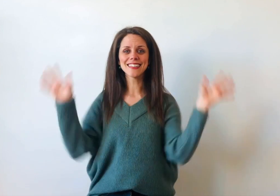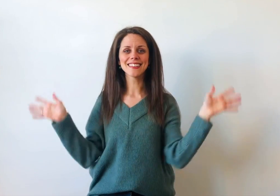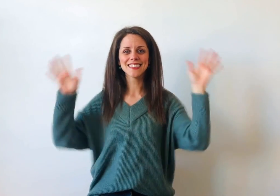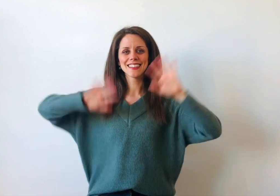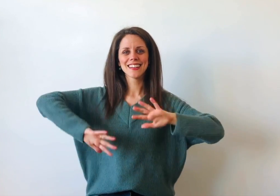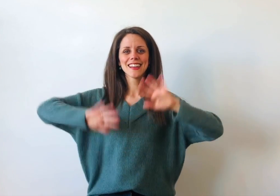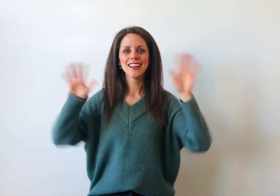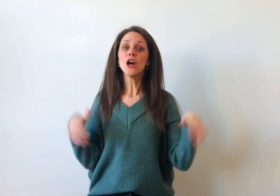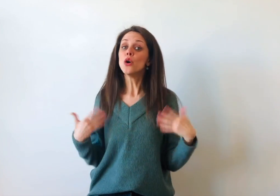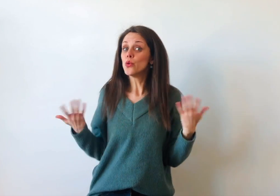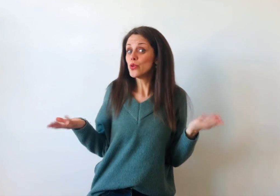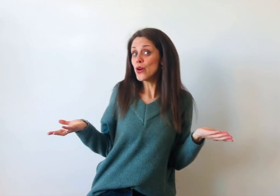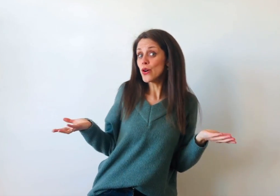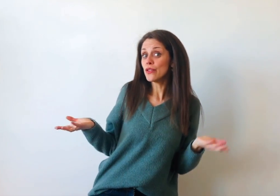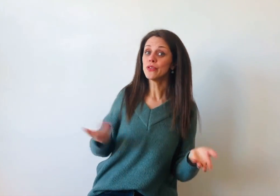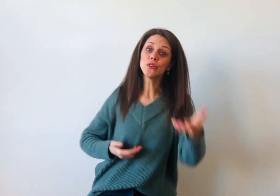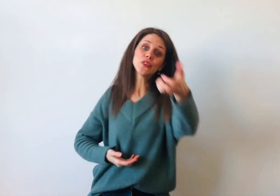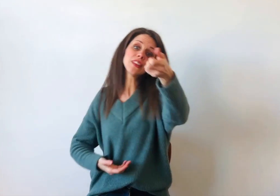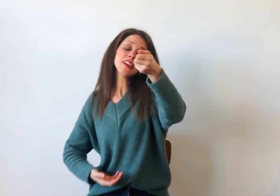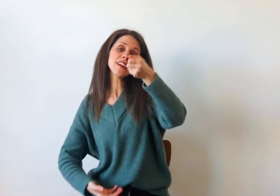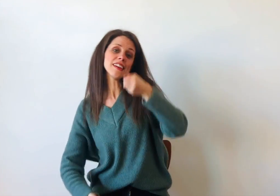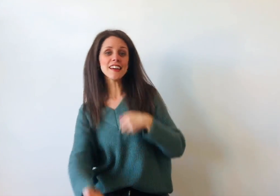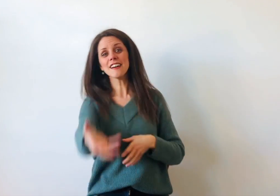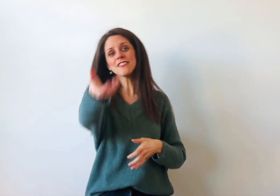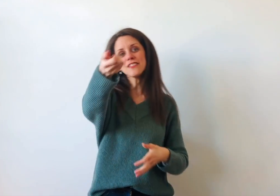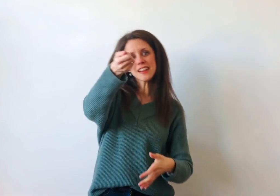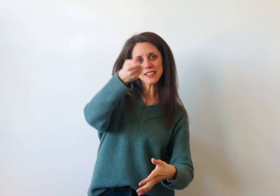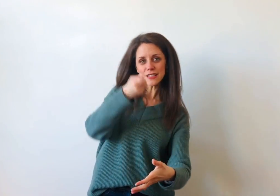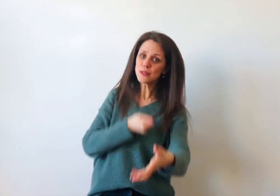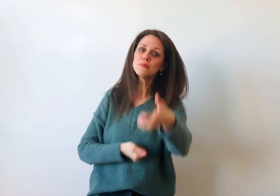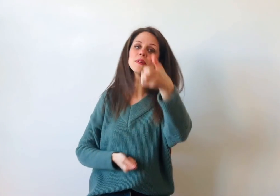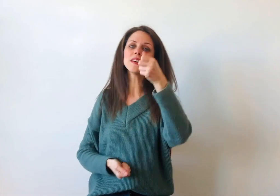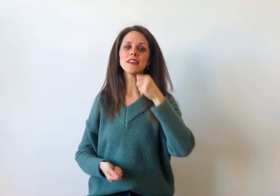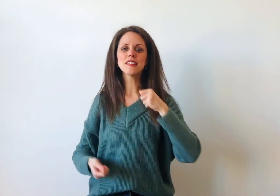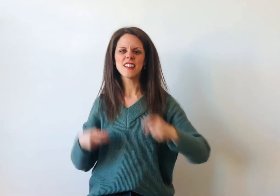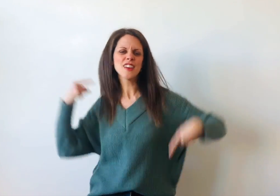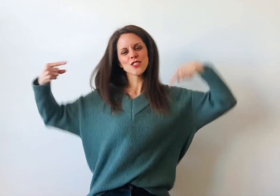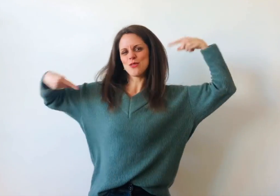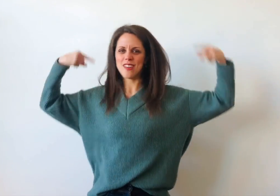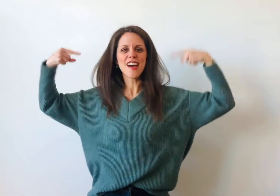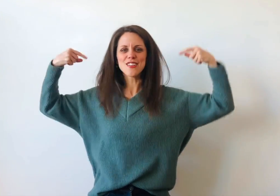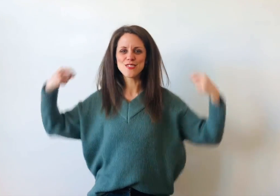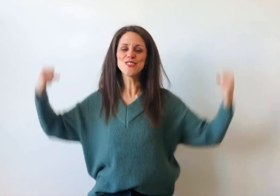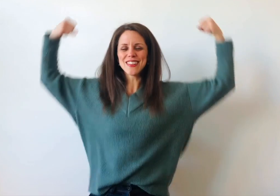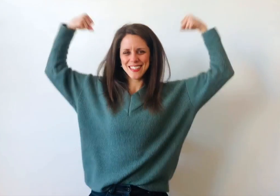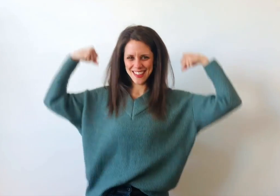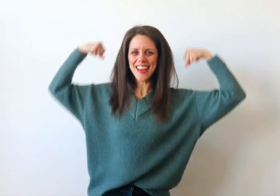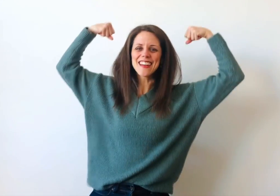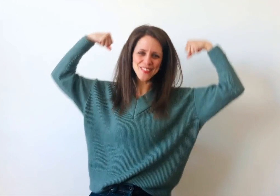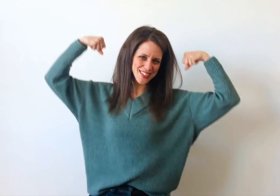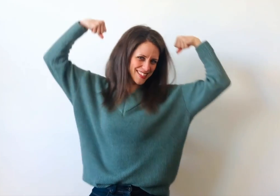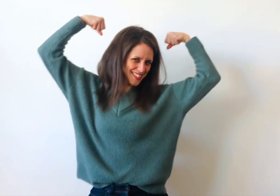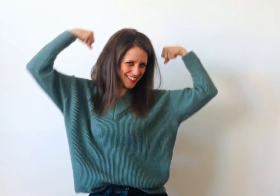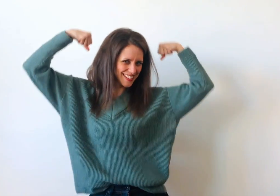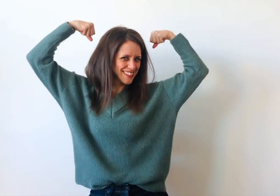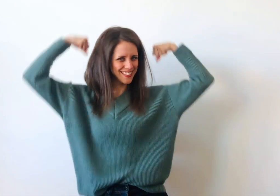Um novo dia faz-lhe saber Sonhar, conquistar e vencer